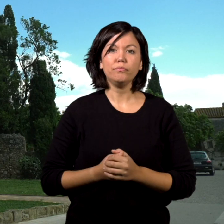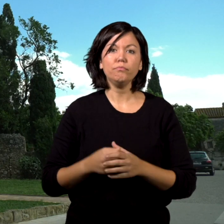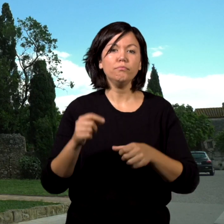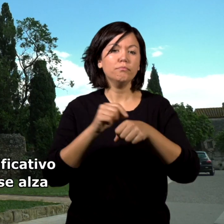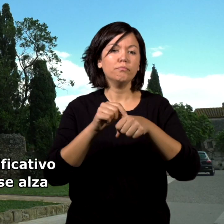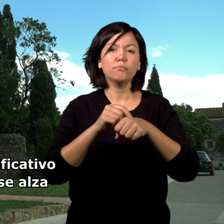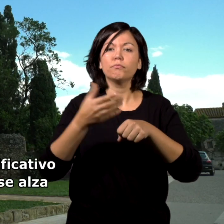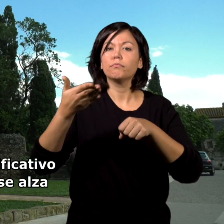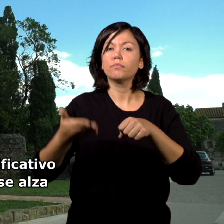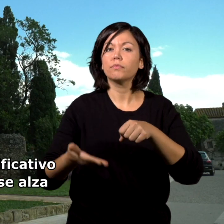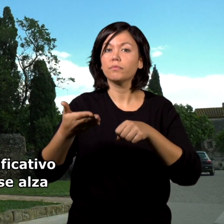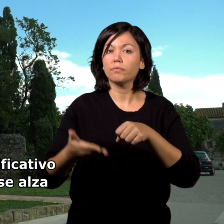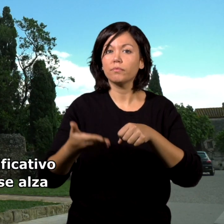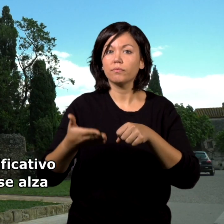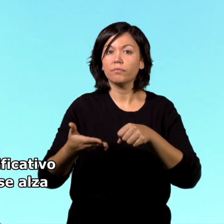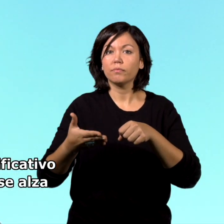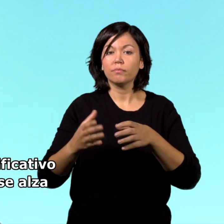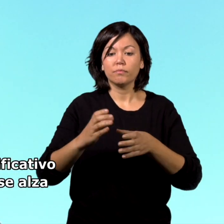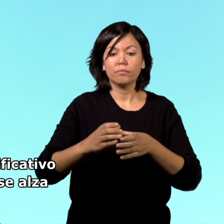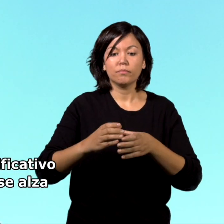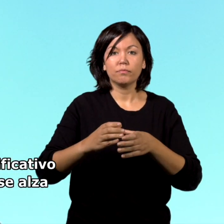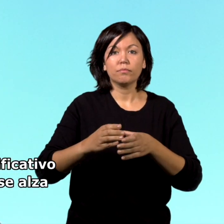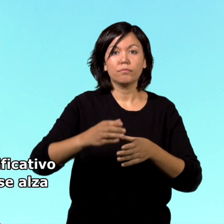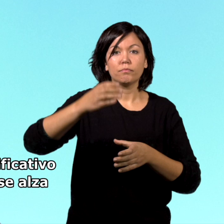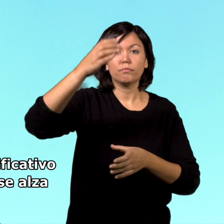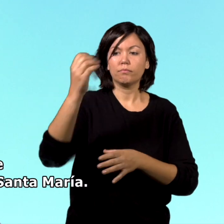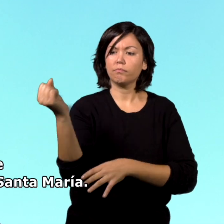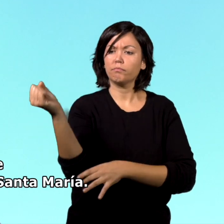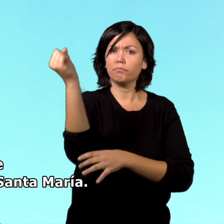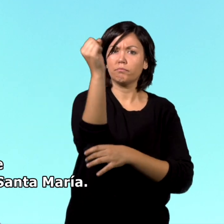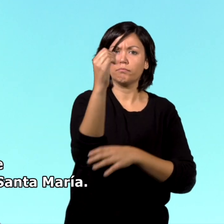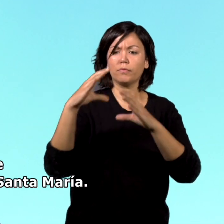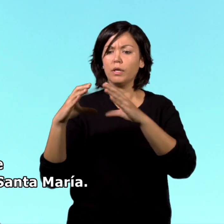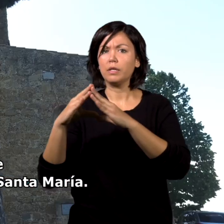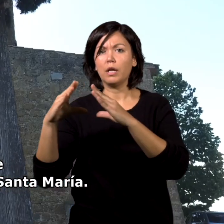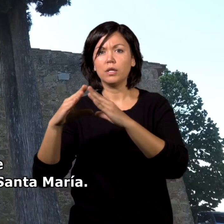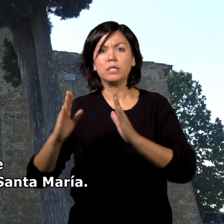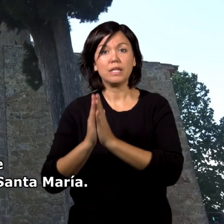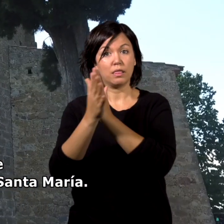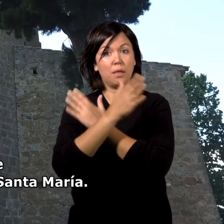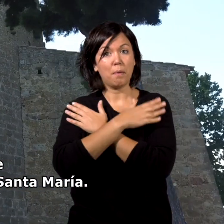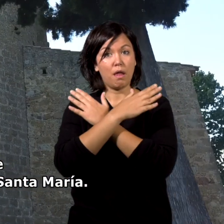El elemento más significativo es la gran torre que se alza sobre el ábside de la Iglesia Románica de Santa María.